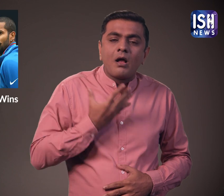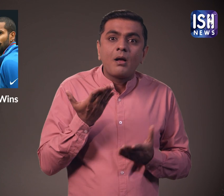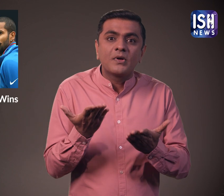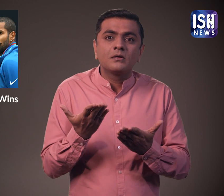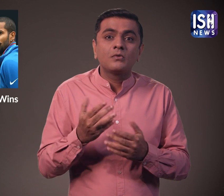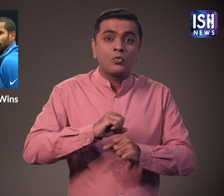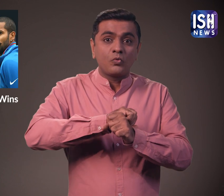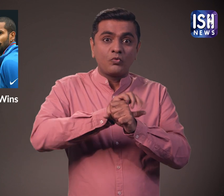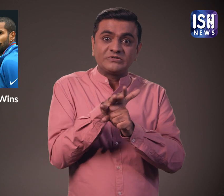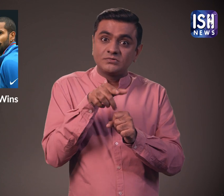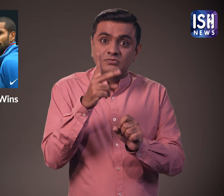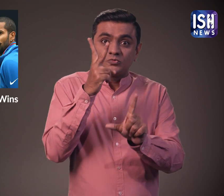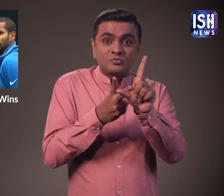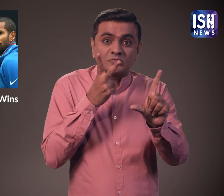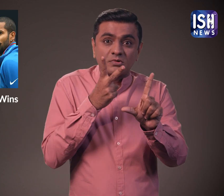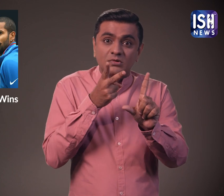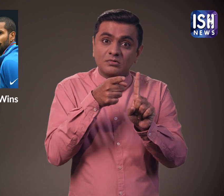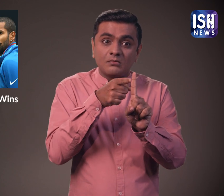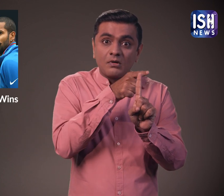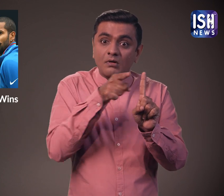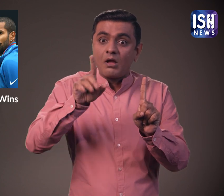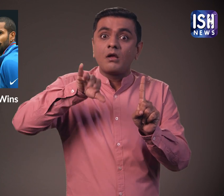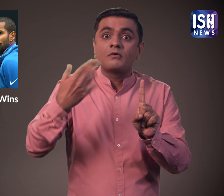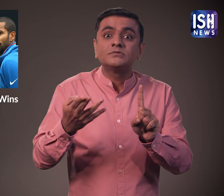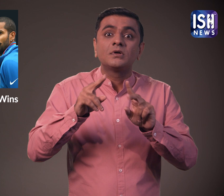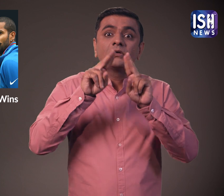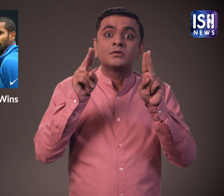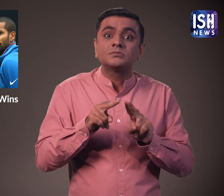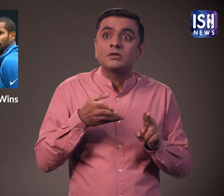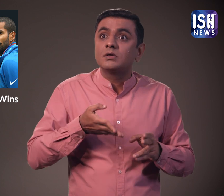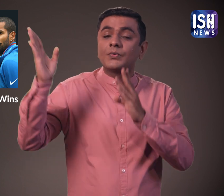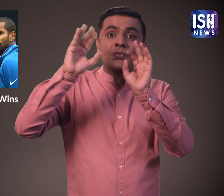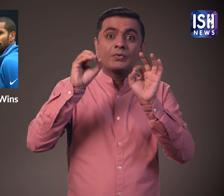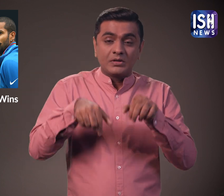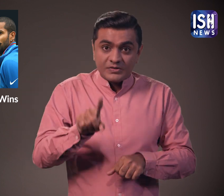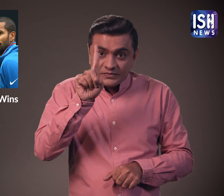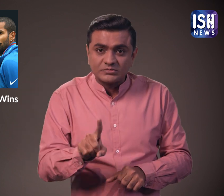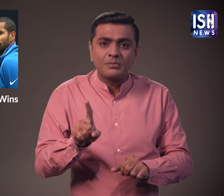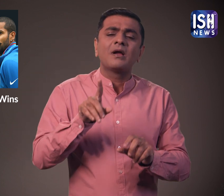कोरोना महमारी की दो साल बाद ये उनका पहला अंतराश्चर टॉर्णामेंट